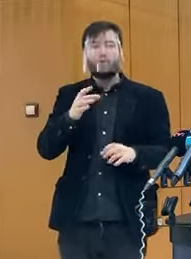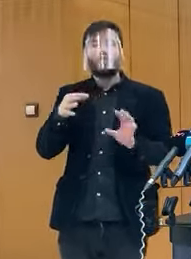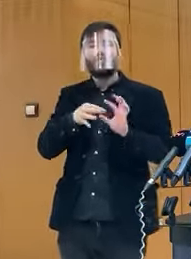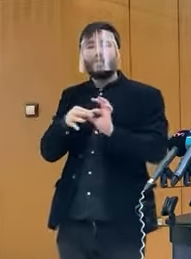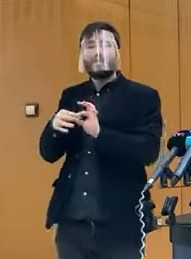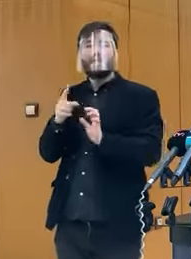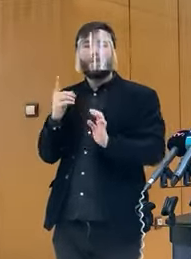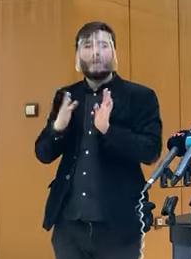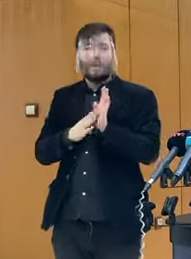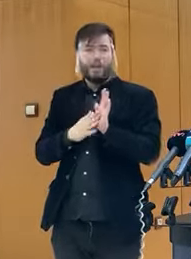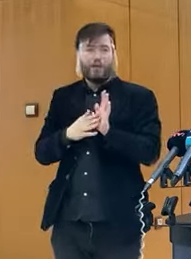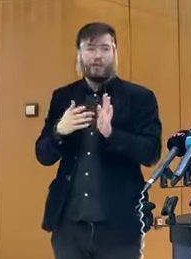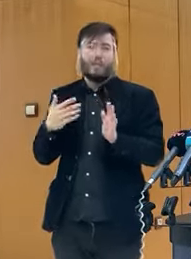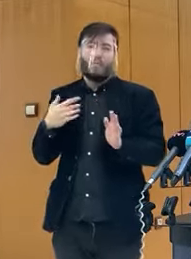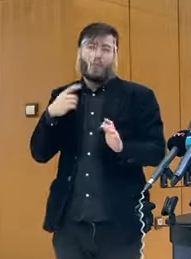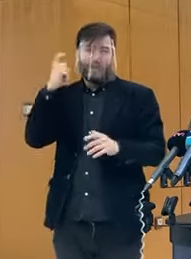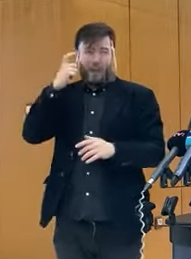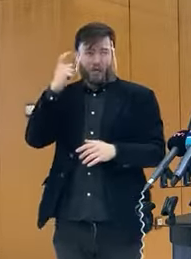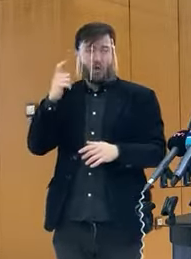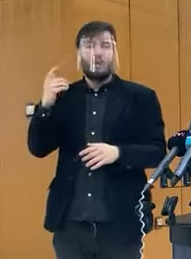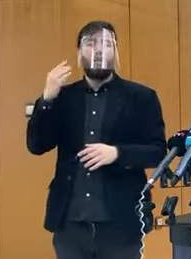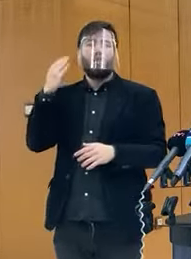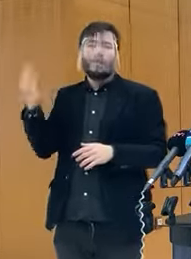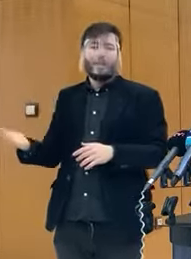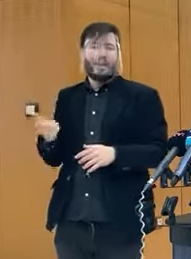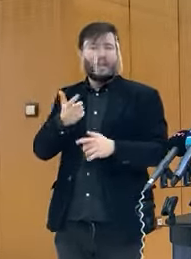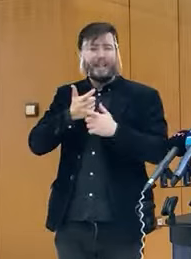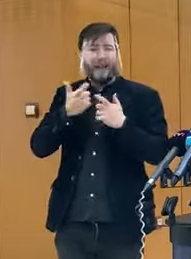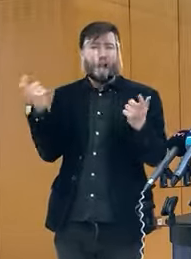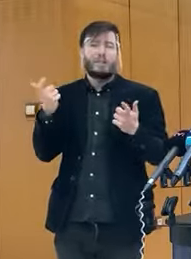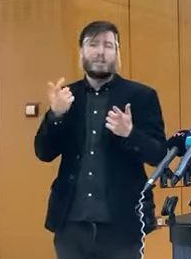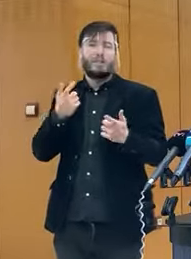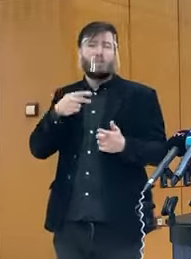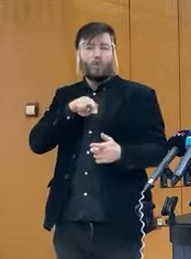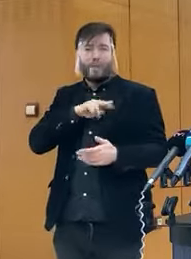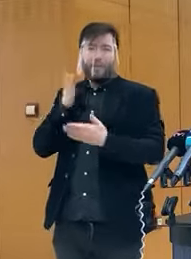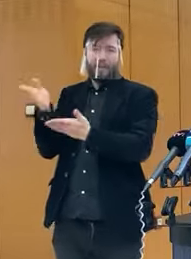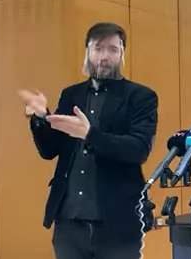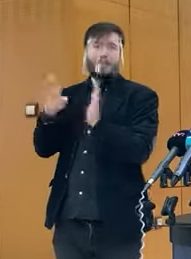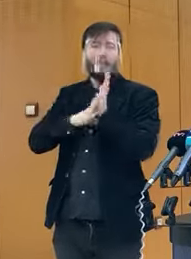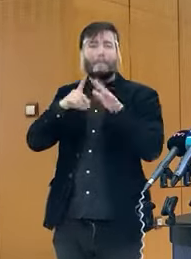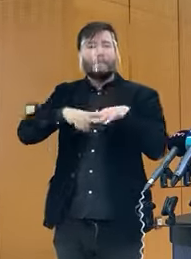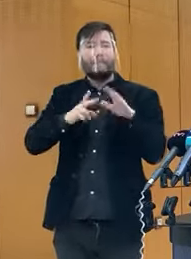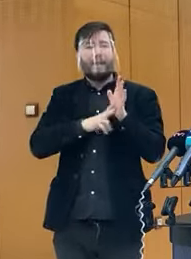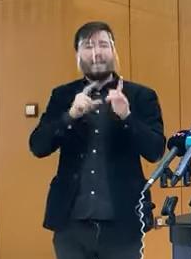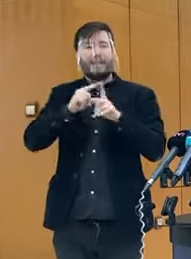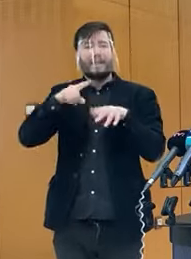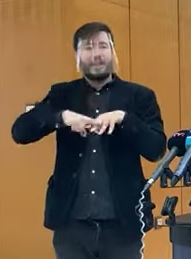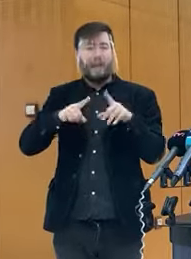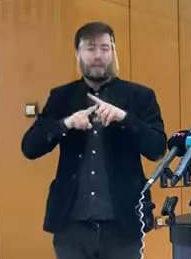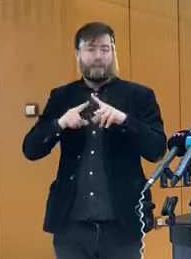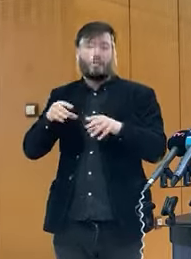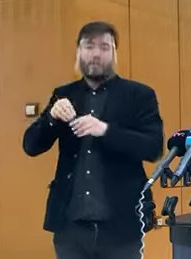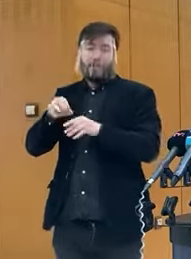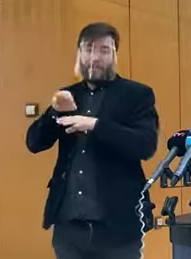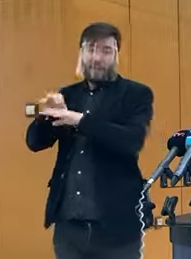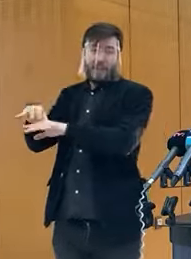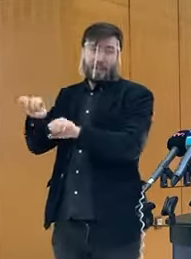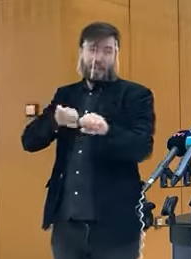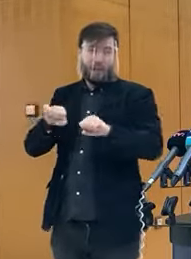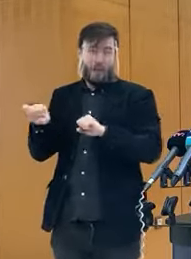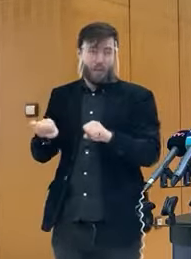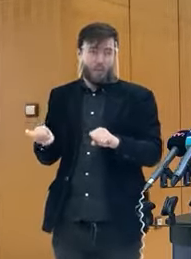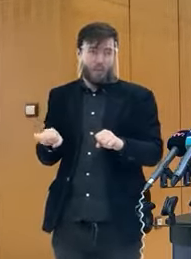Matoviča, je môj názor taký, že dostal úplne jasný mandát na to, aby túto vládu viedol a